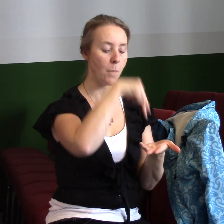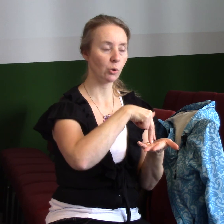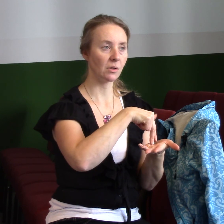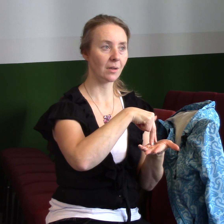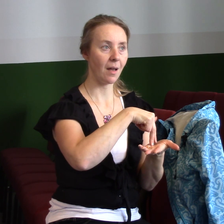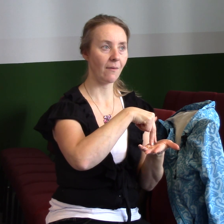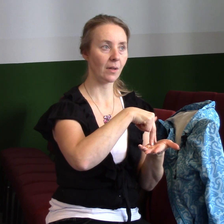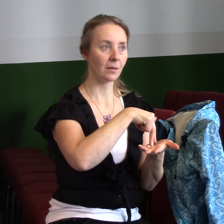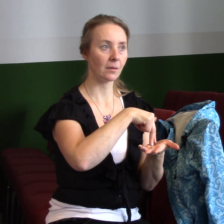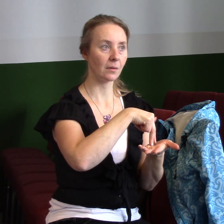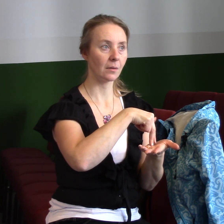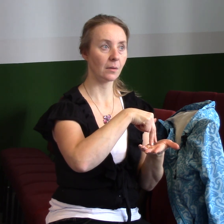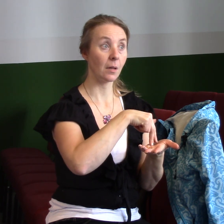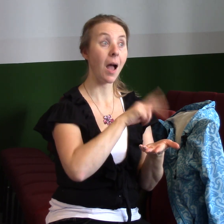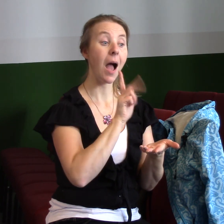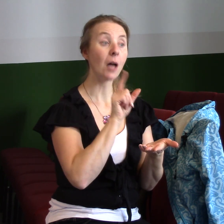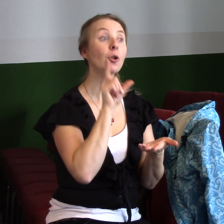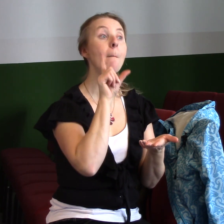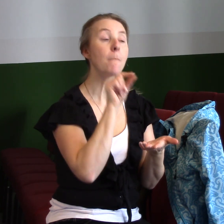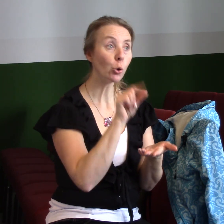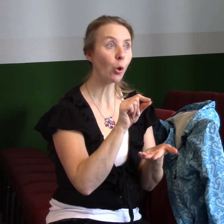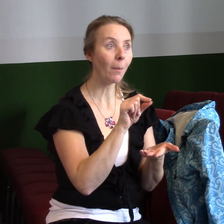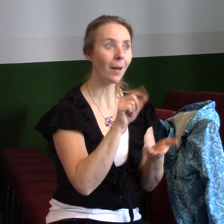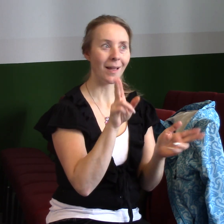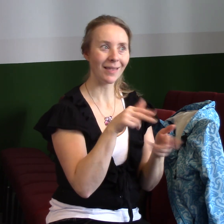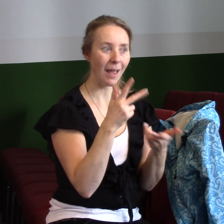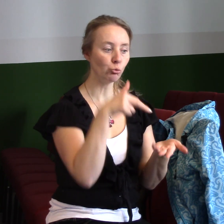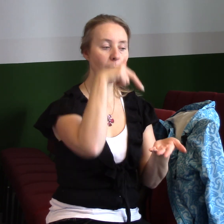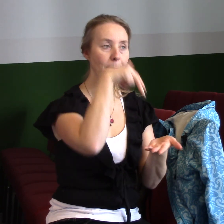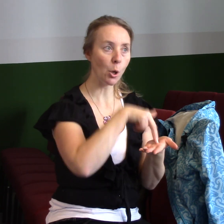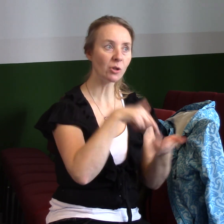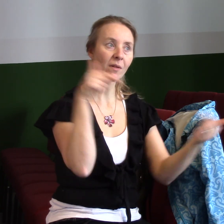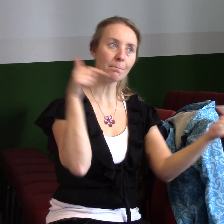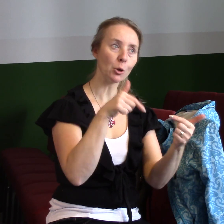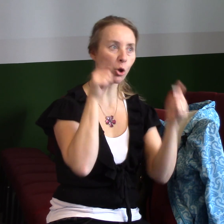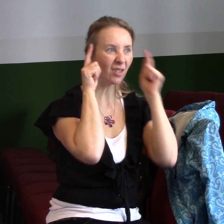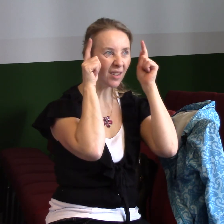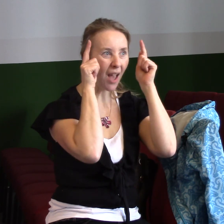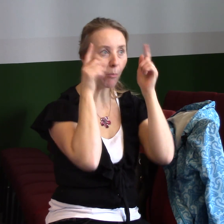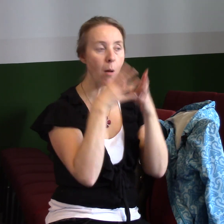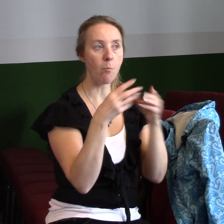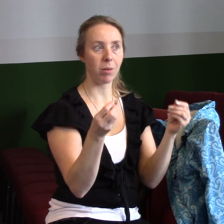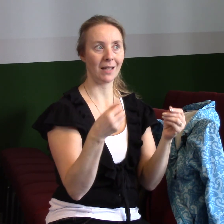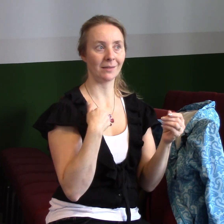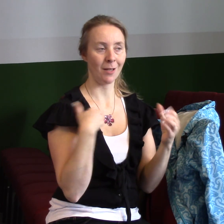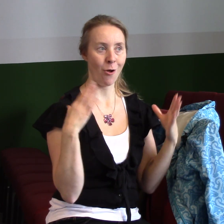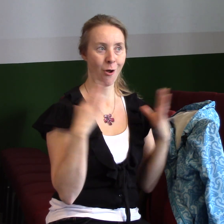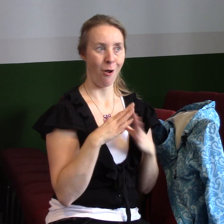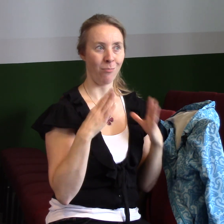Pak teprve se můžete postavit. Není možné se postavit duchovnímu světu a děblovou království bez toho, že nemáš jistotu